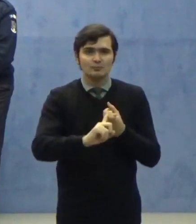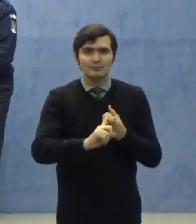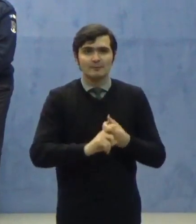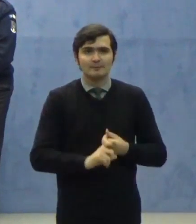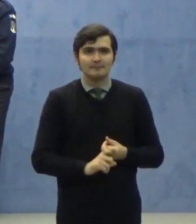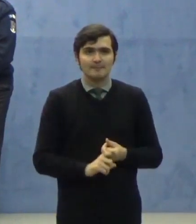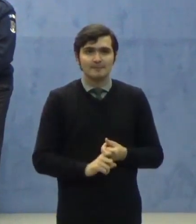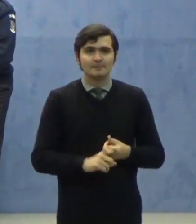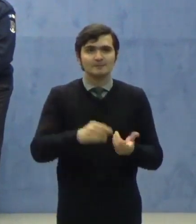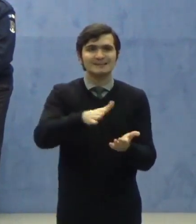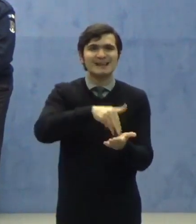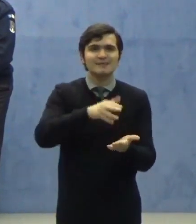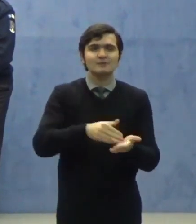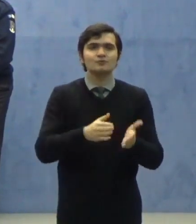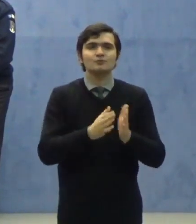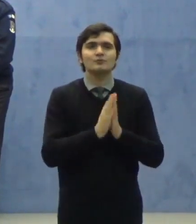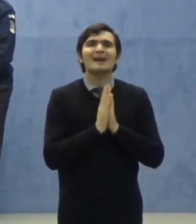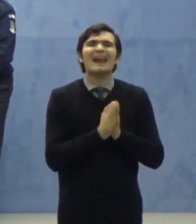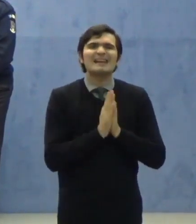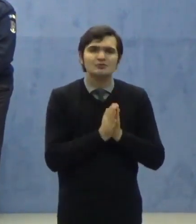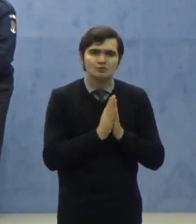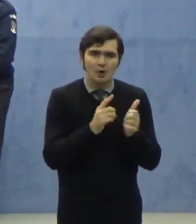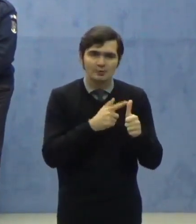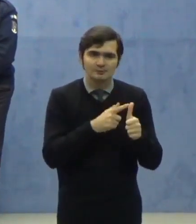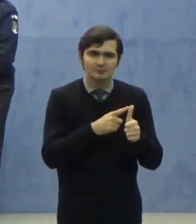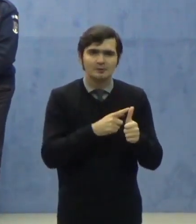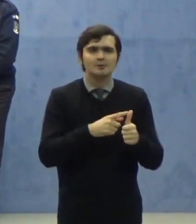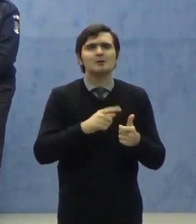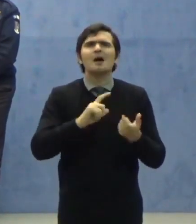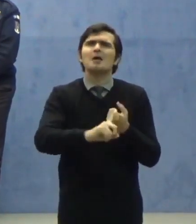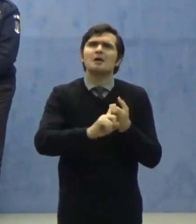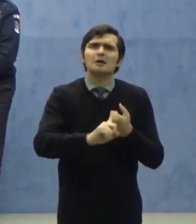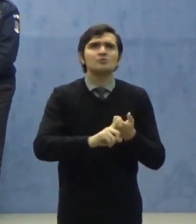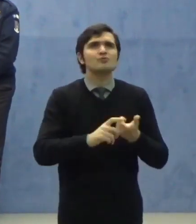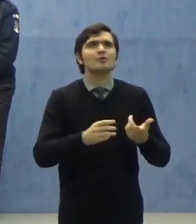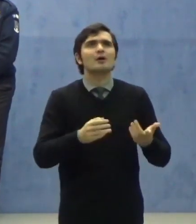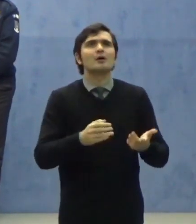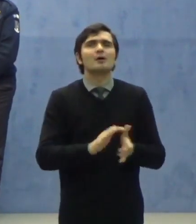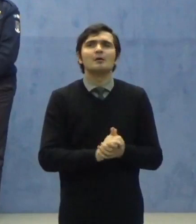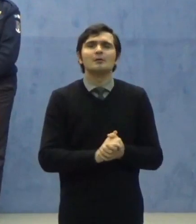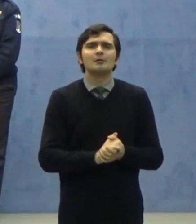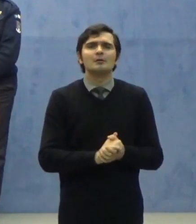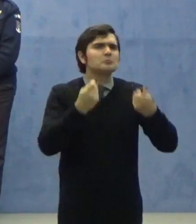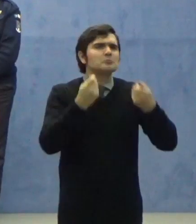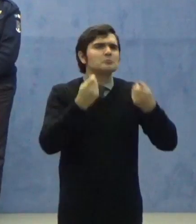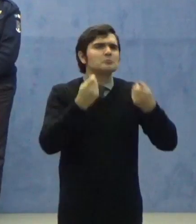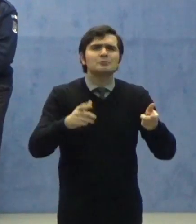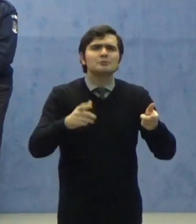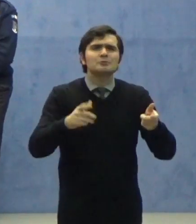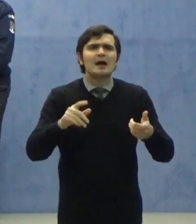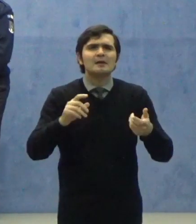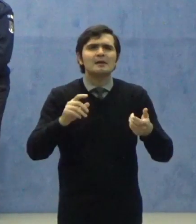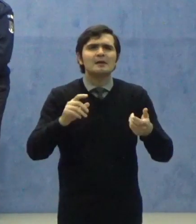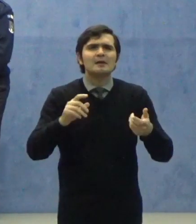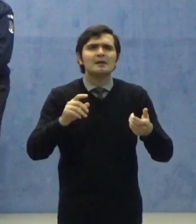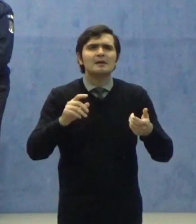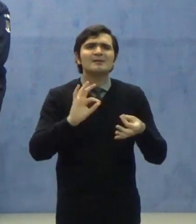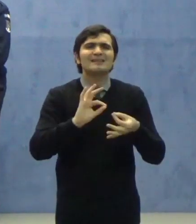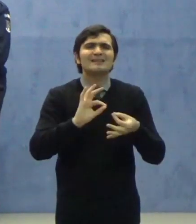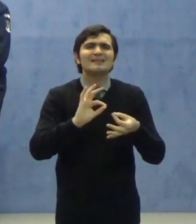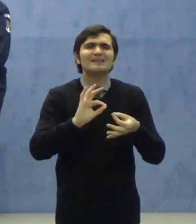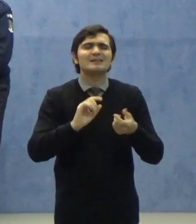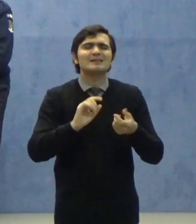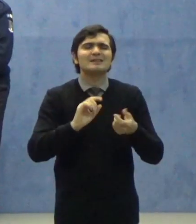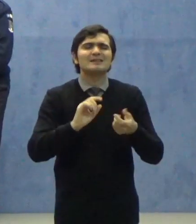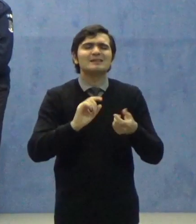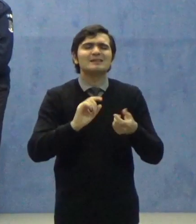serviciu religios, cu privire la tot ceea ce ține de comerțul